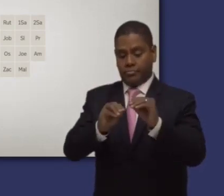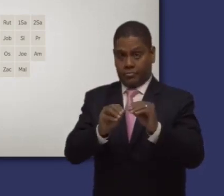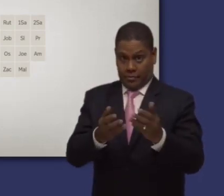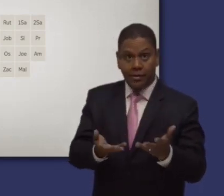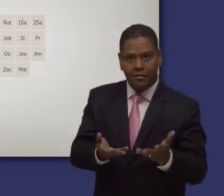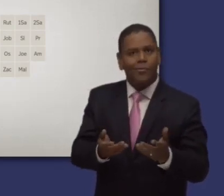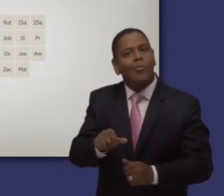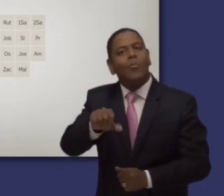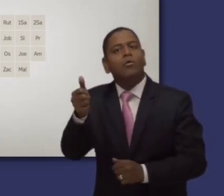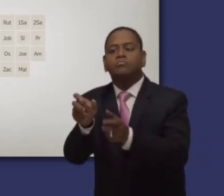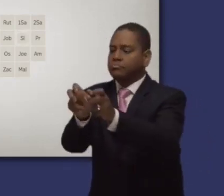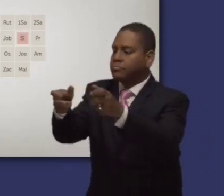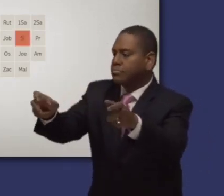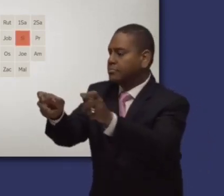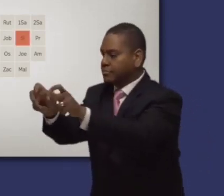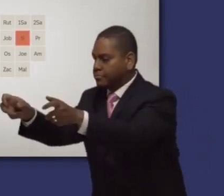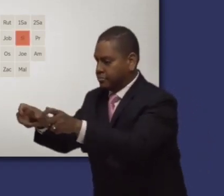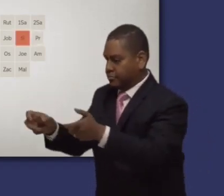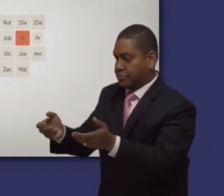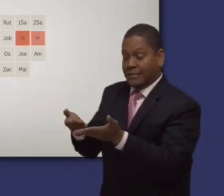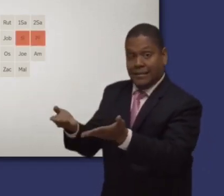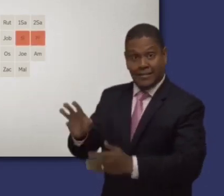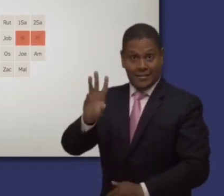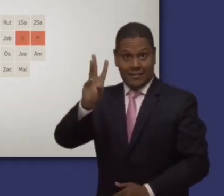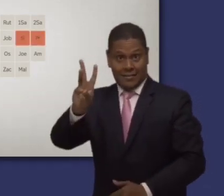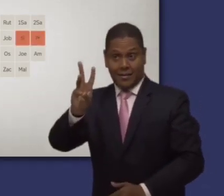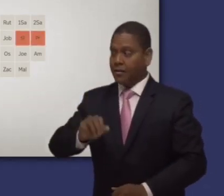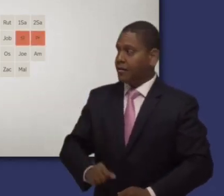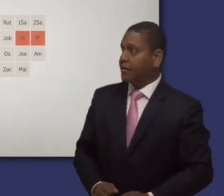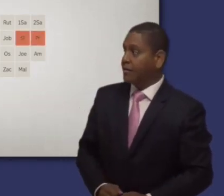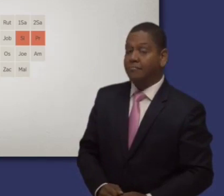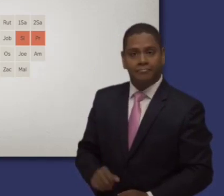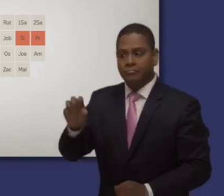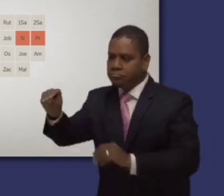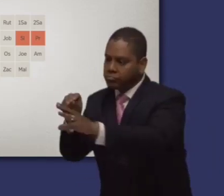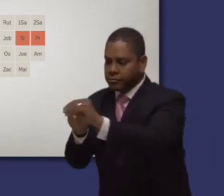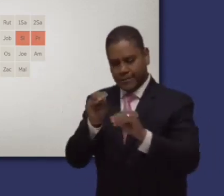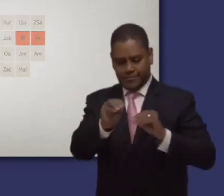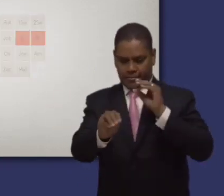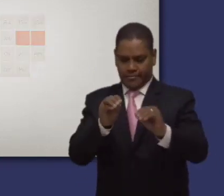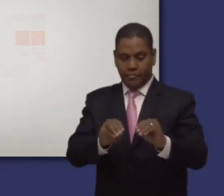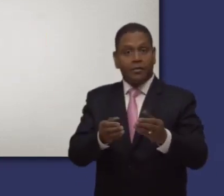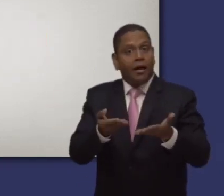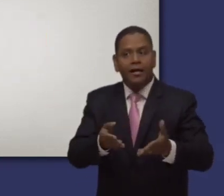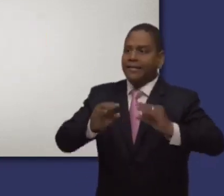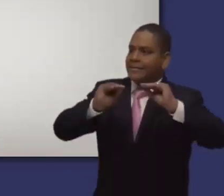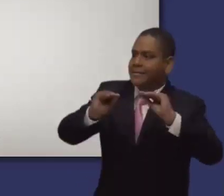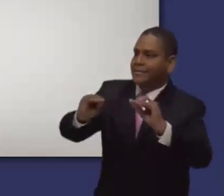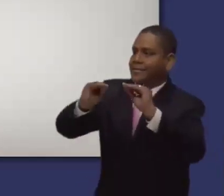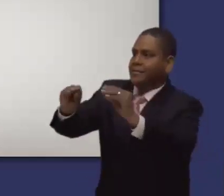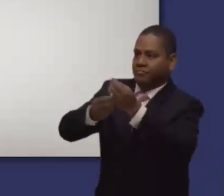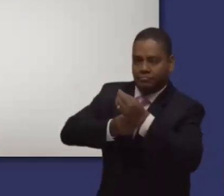Éxodo, Levítico, Salmos, Proverbios e Isaías. Al citar de la